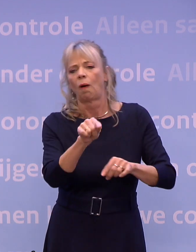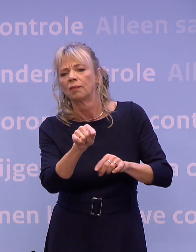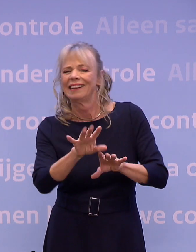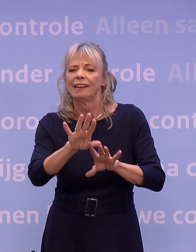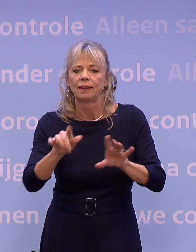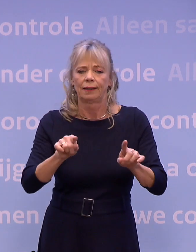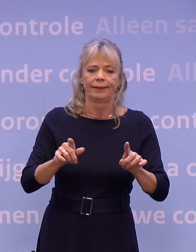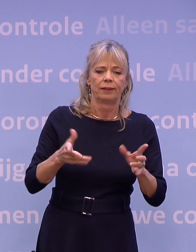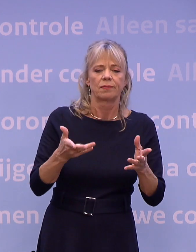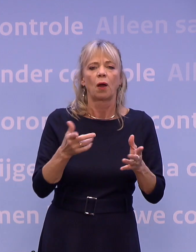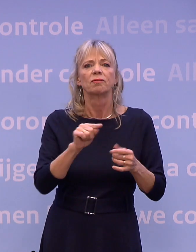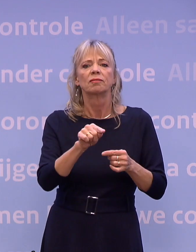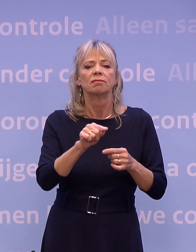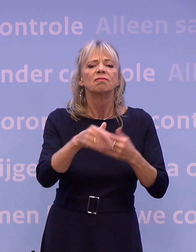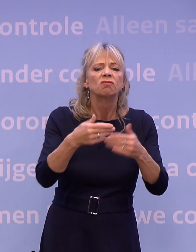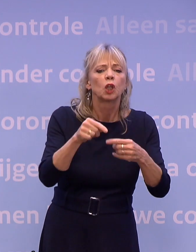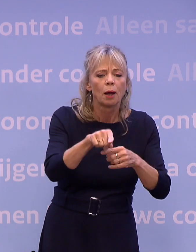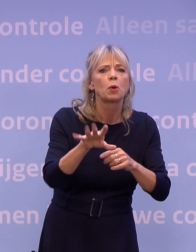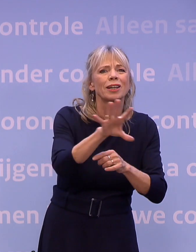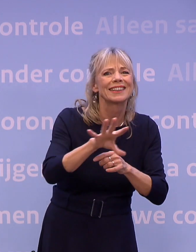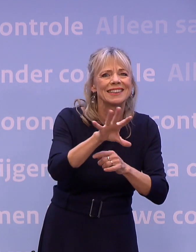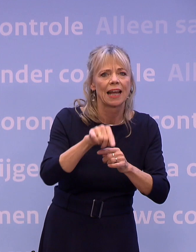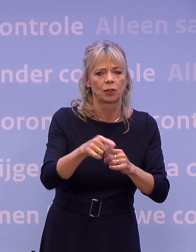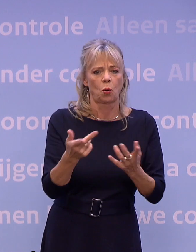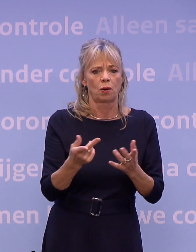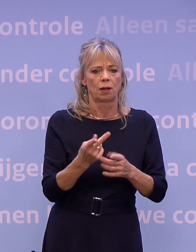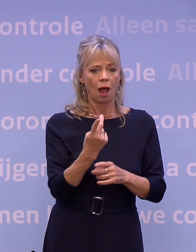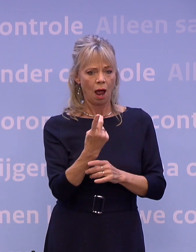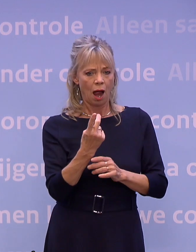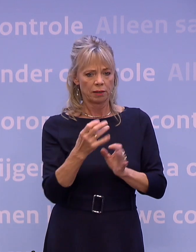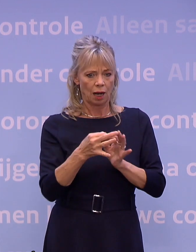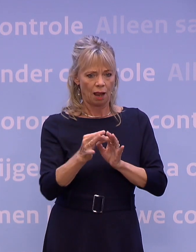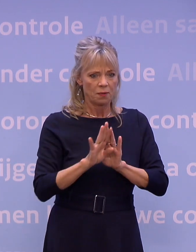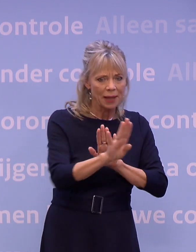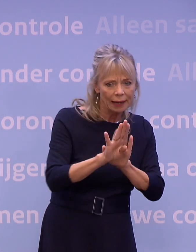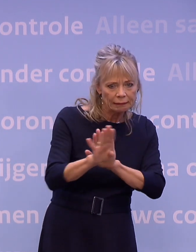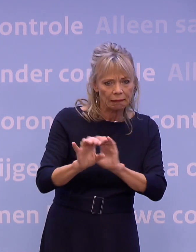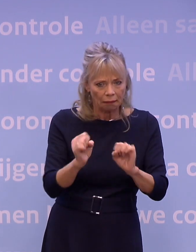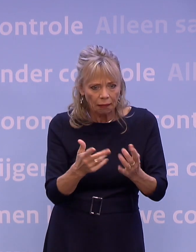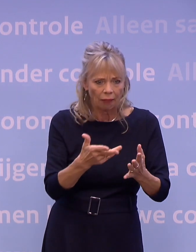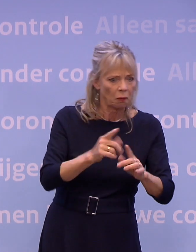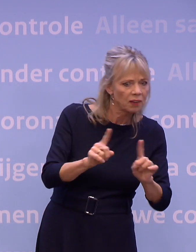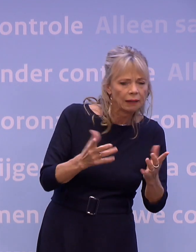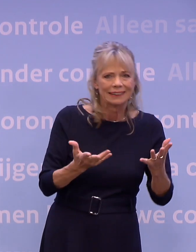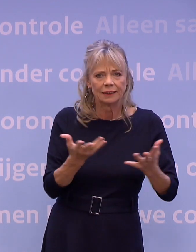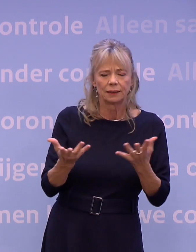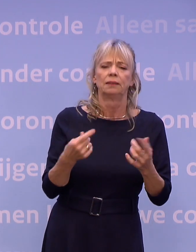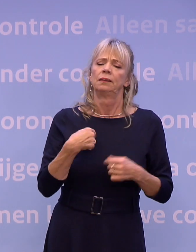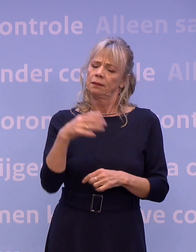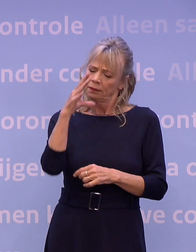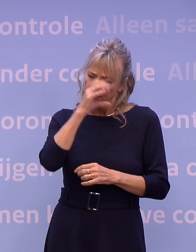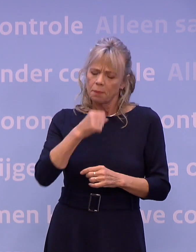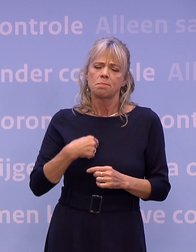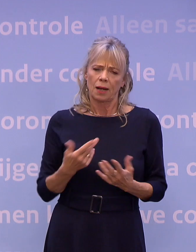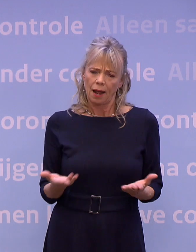Wat er allemaal gebeurt in die sector om de anderhalve meter aan te houden. Ik begrijp dat. En ik doe daar ook helemaal